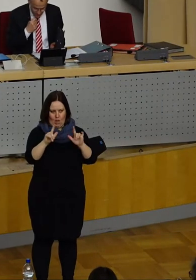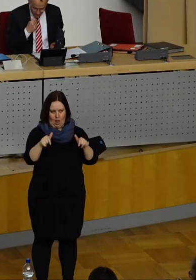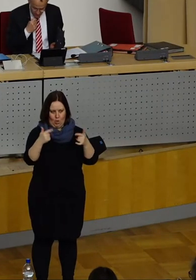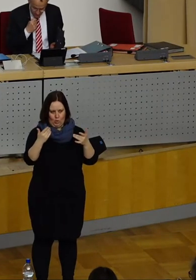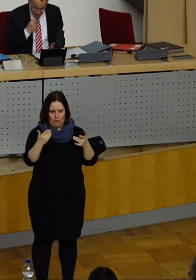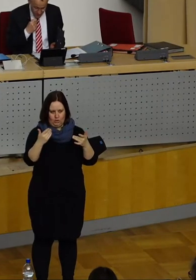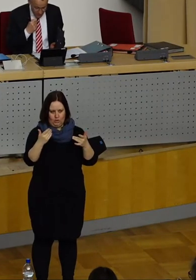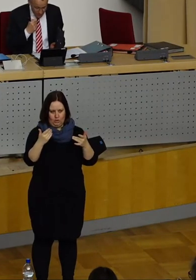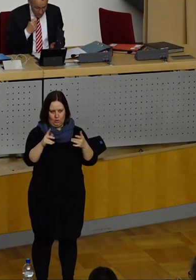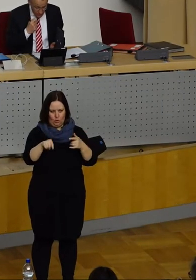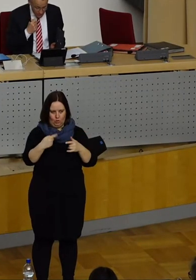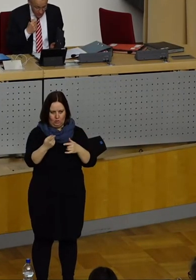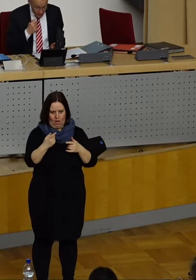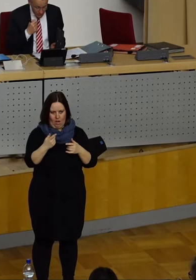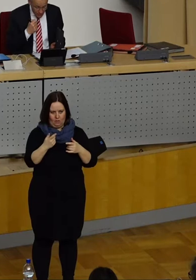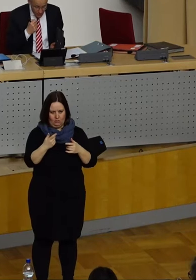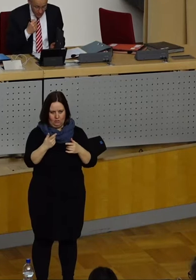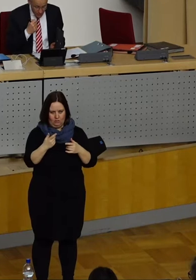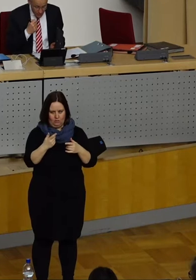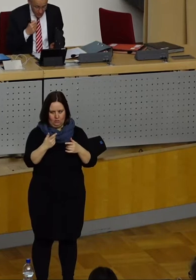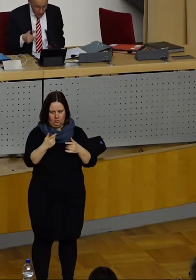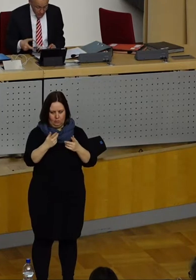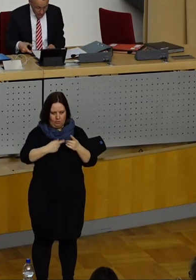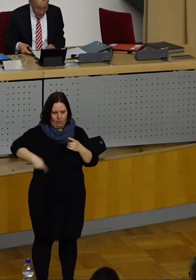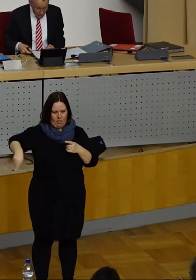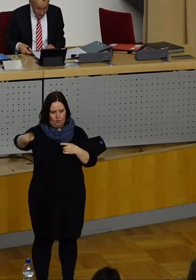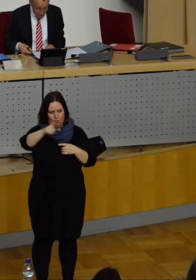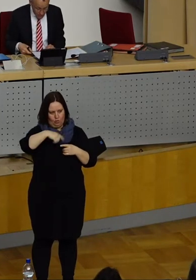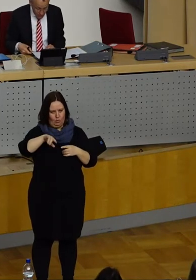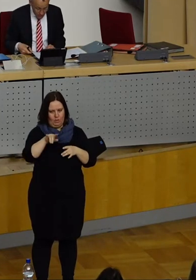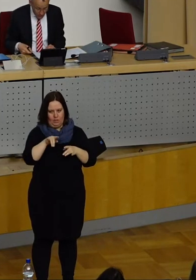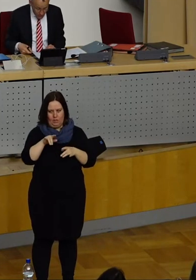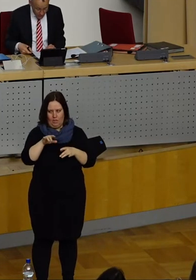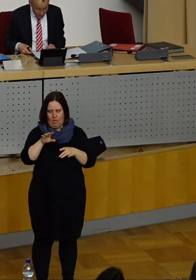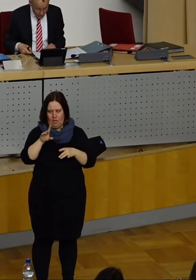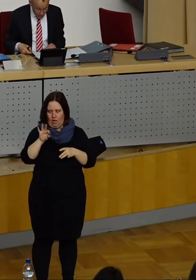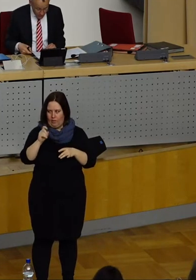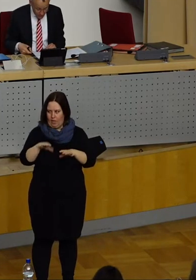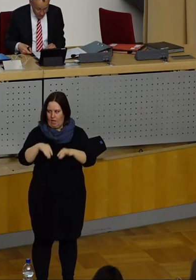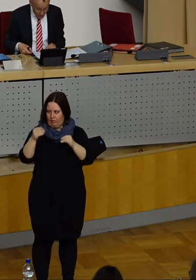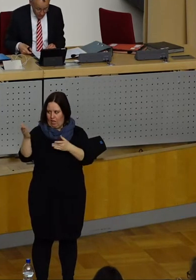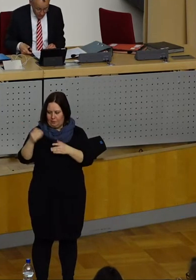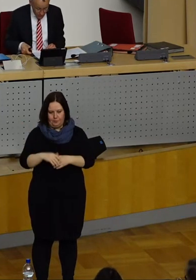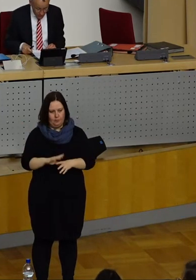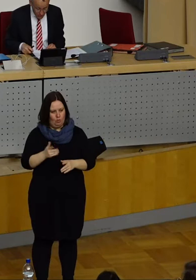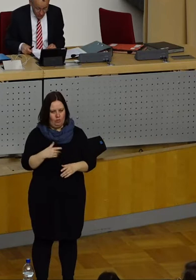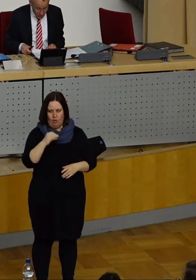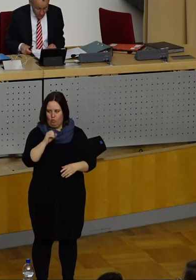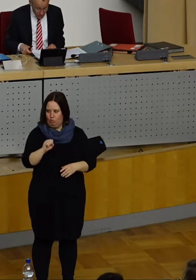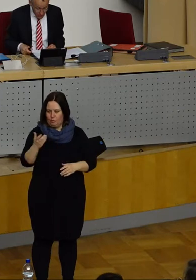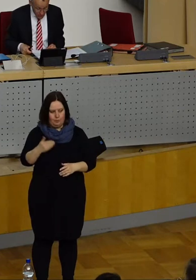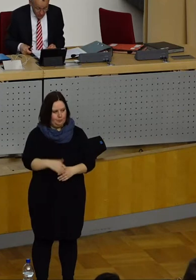und danach werden wir in der Fraktionsrunde mit der FDP starten. Also, Frau Sturm.